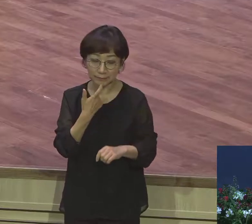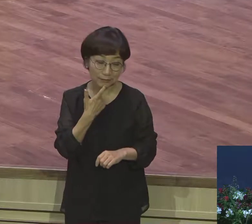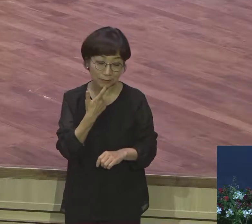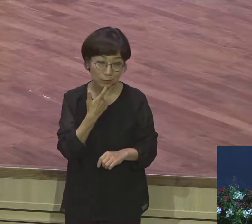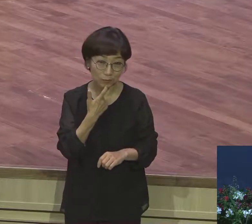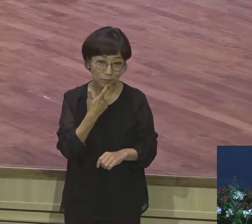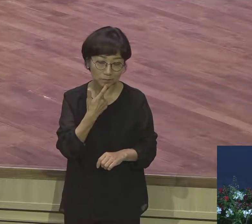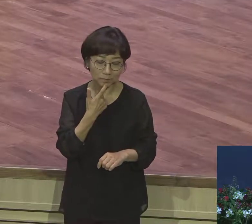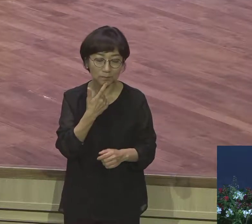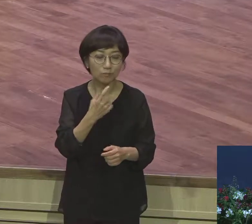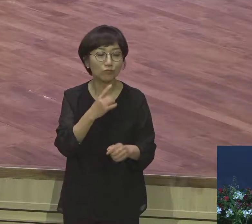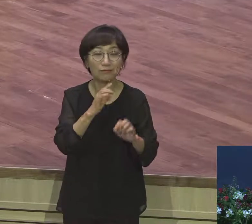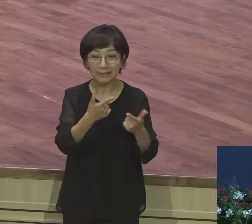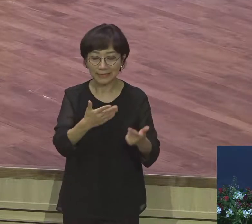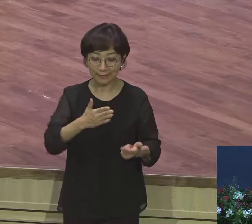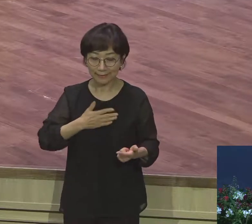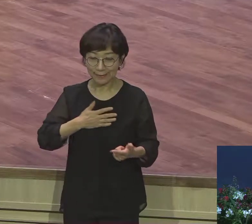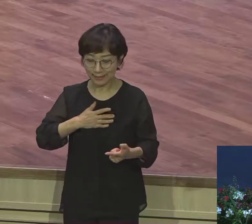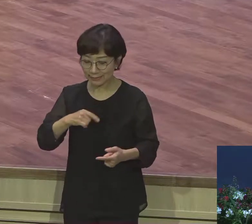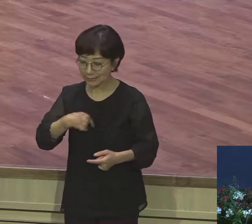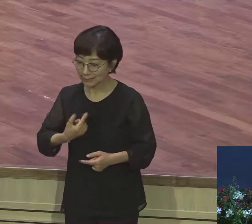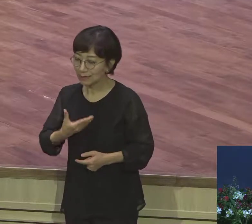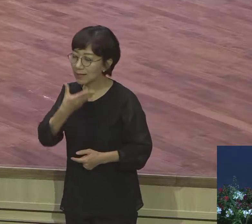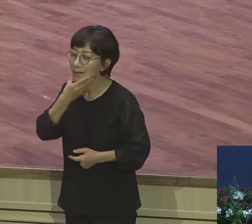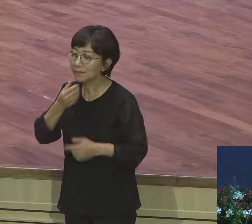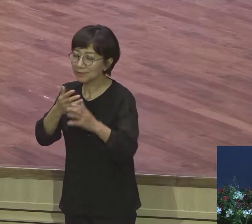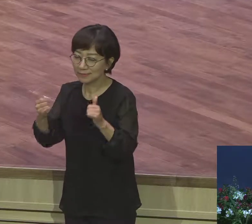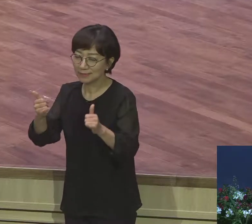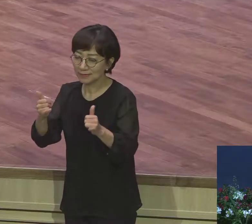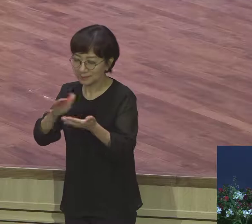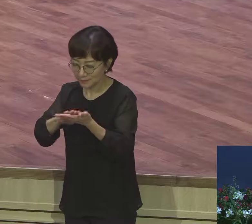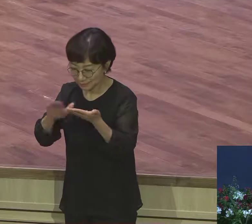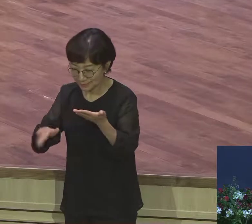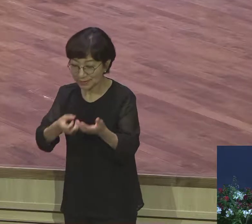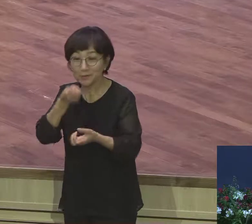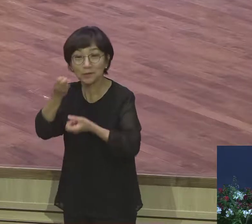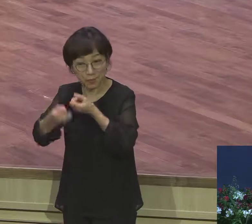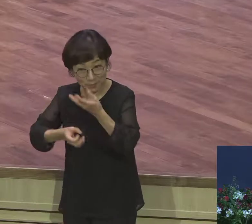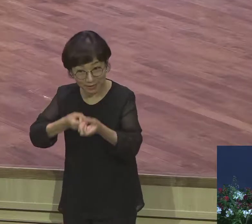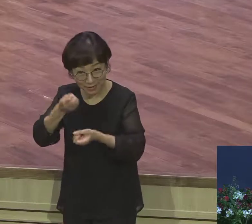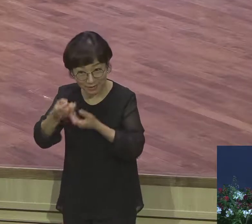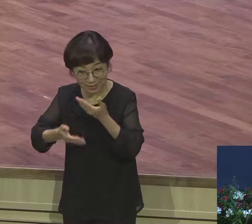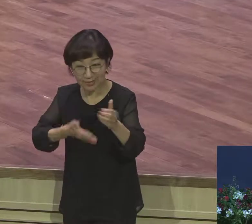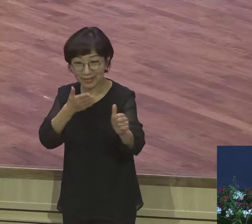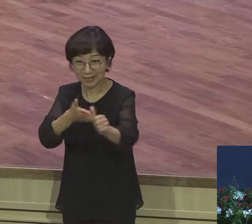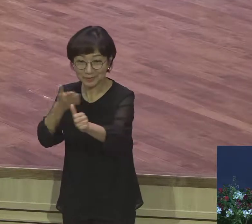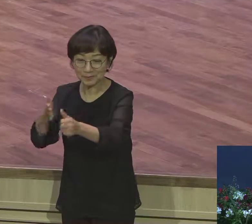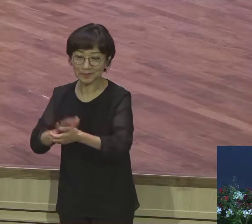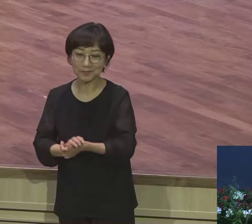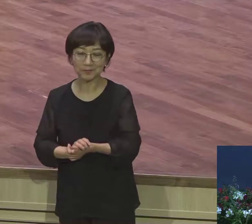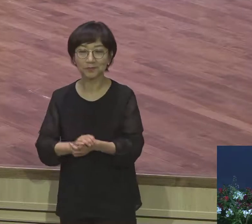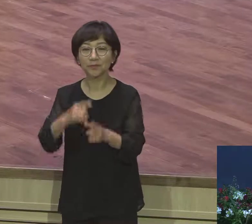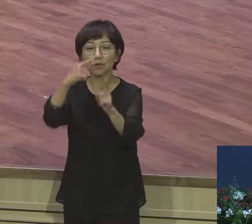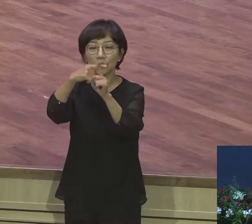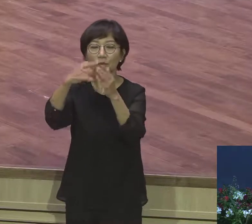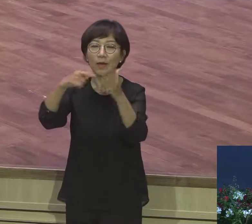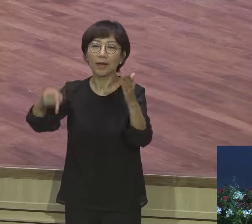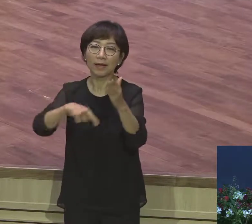행복합니까 이 자리에 있으면 행복하지 집에 가면 그래요 직장 가도